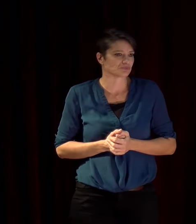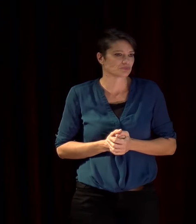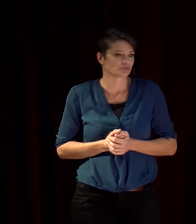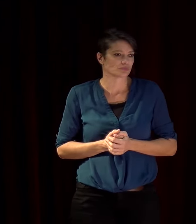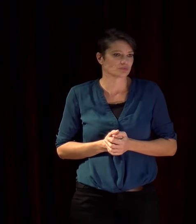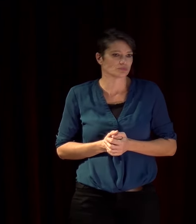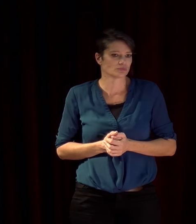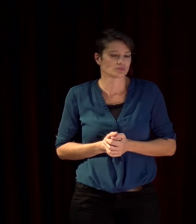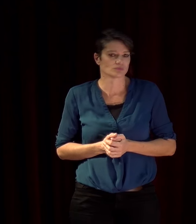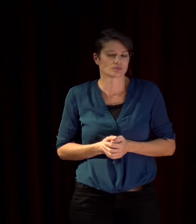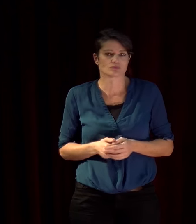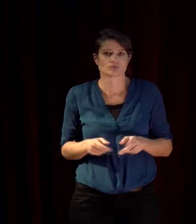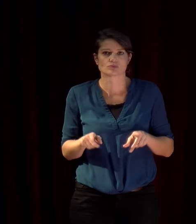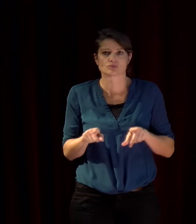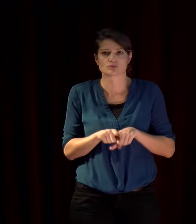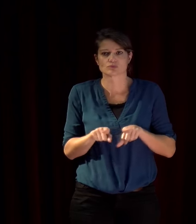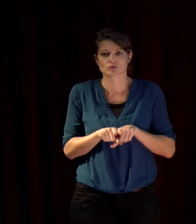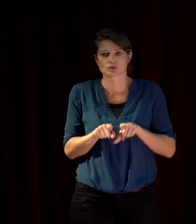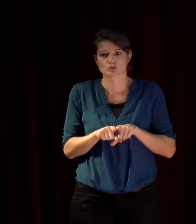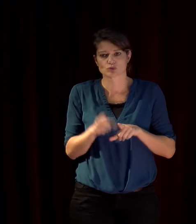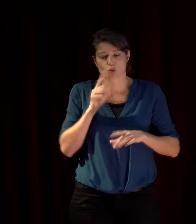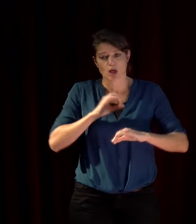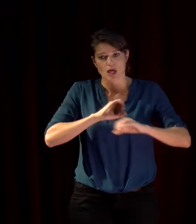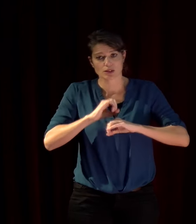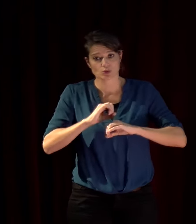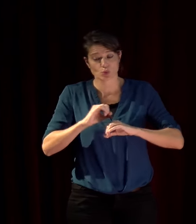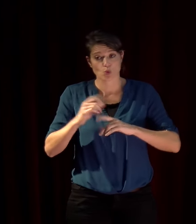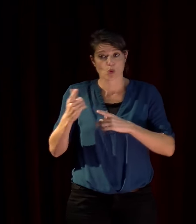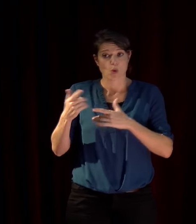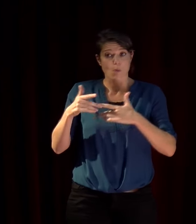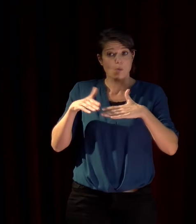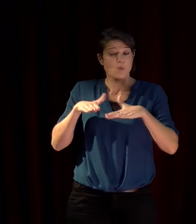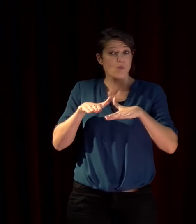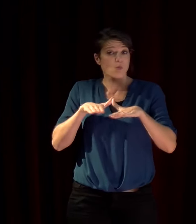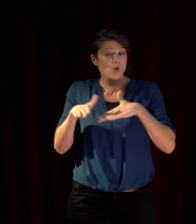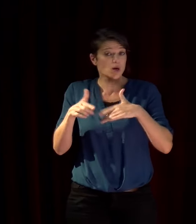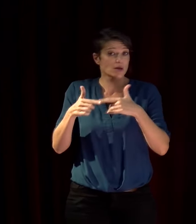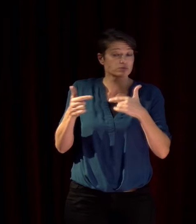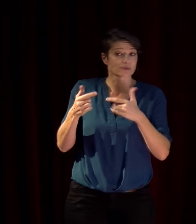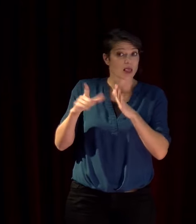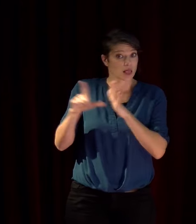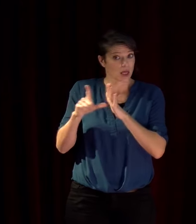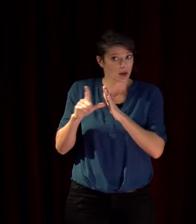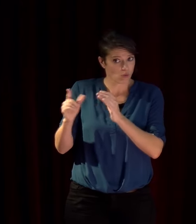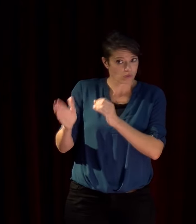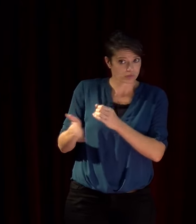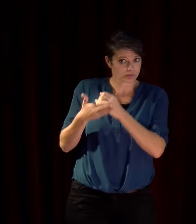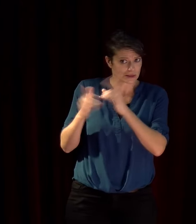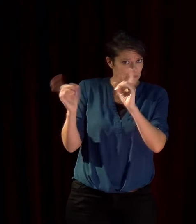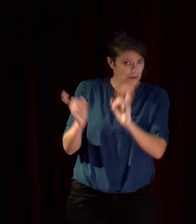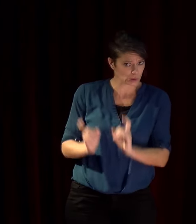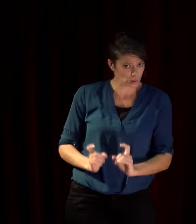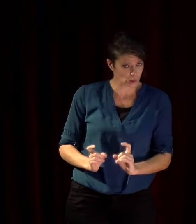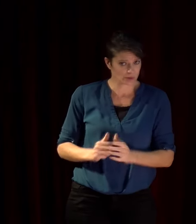la diminution diminution des moyens légaux d'action à travers de nouvelles lois en contradiction avec les instruments